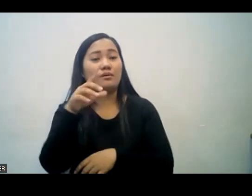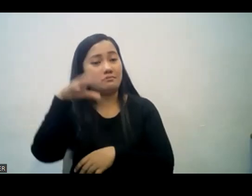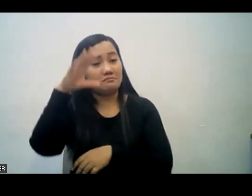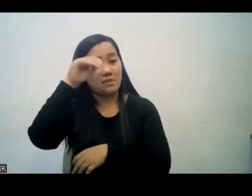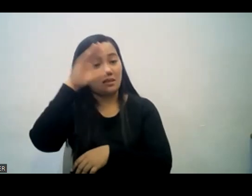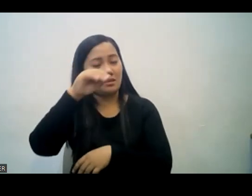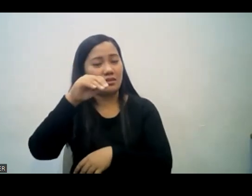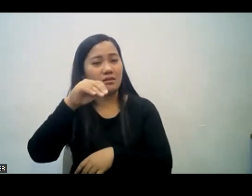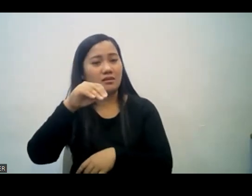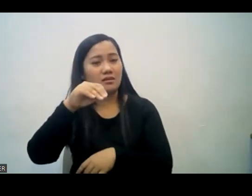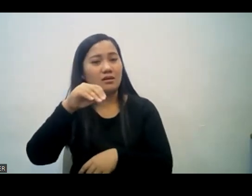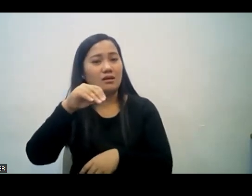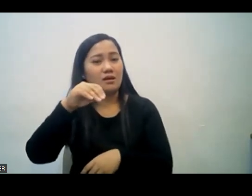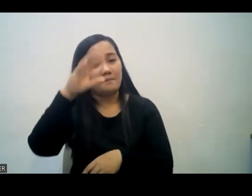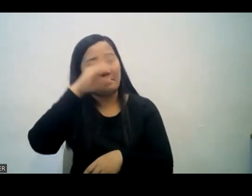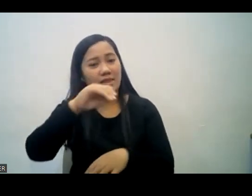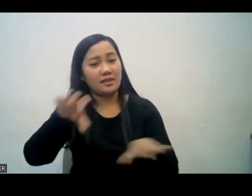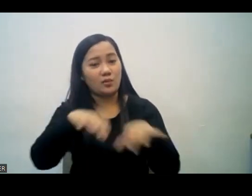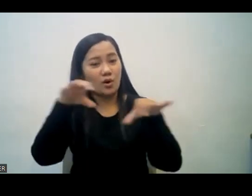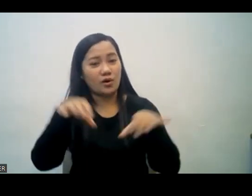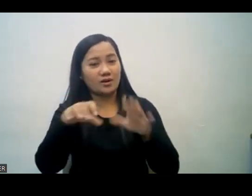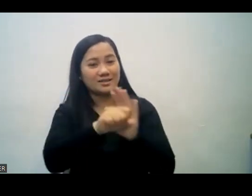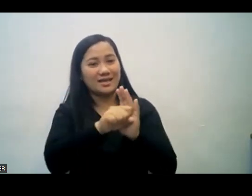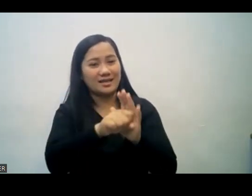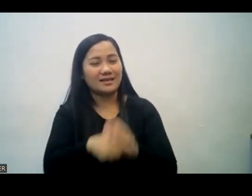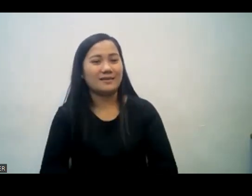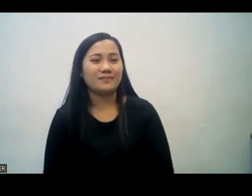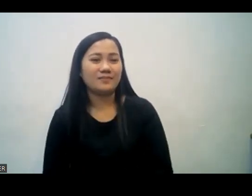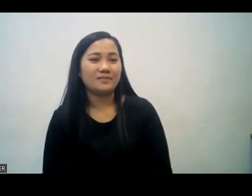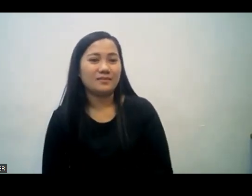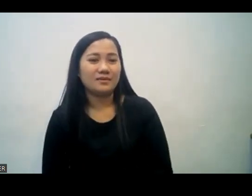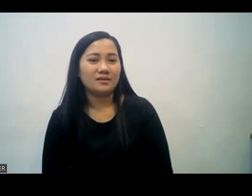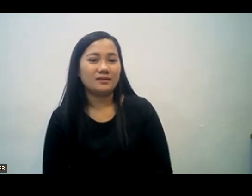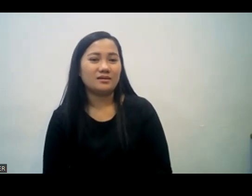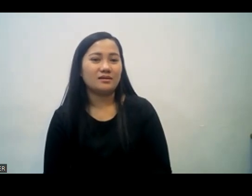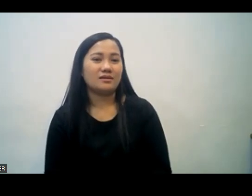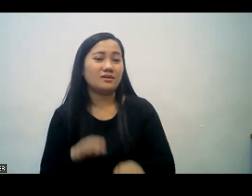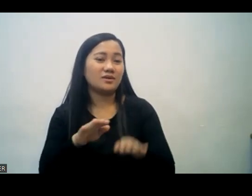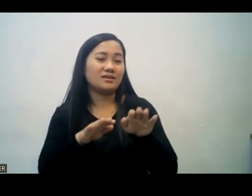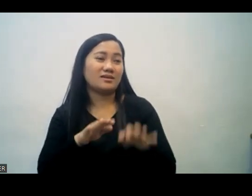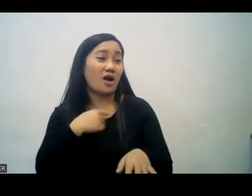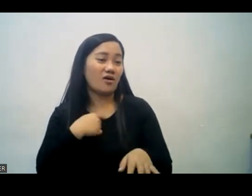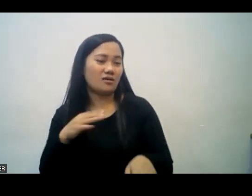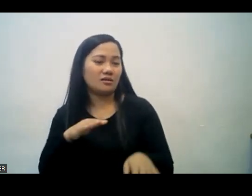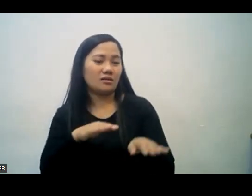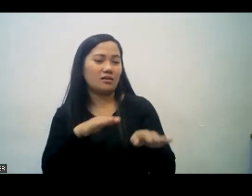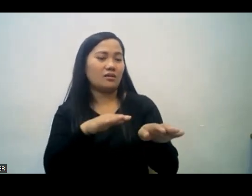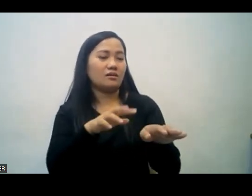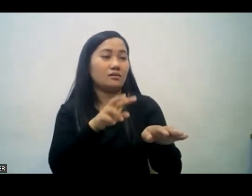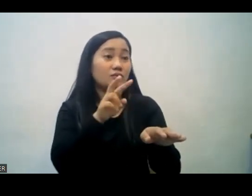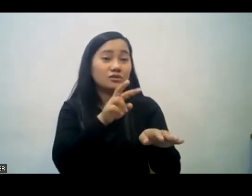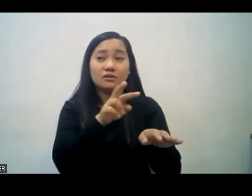nakalagay na men at work. when I look at here the sign board I can understand. Ah because of the